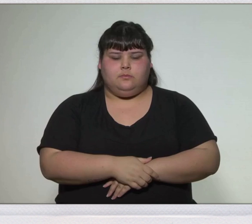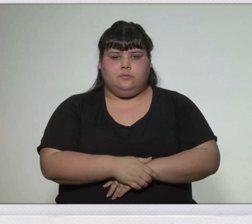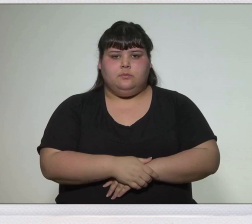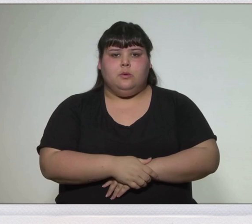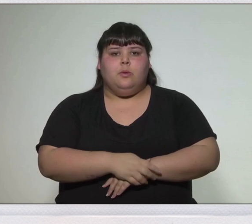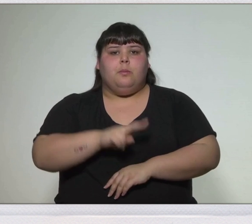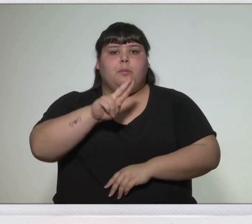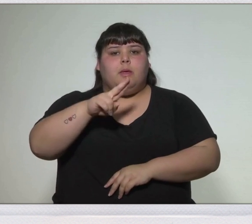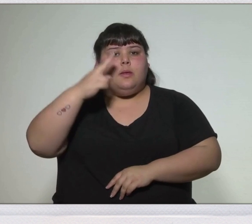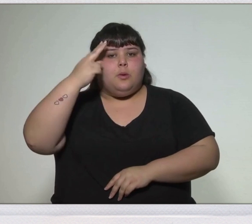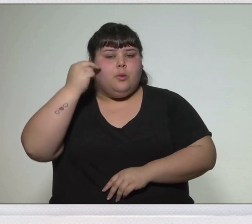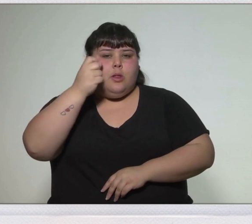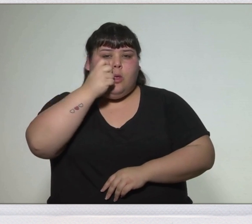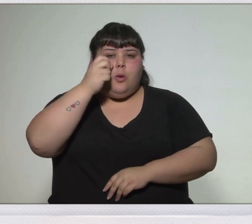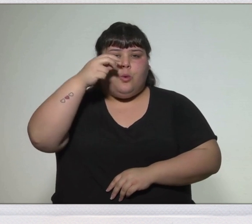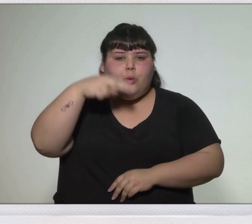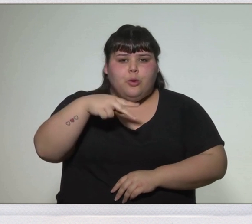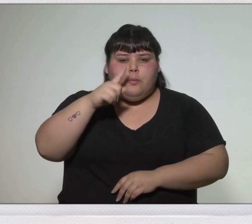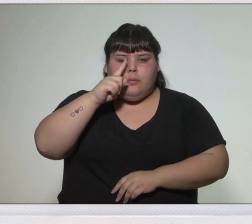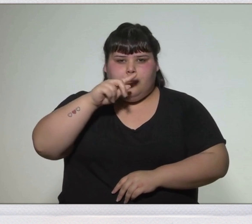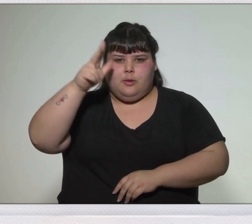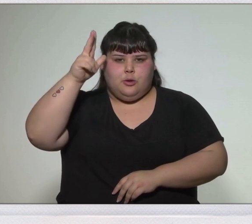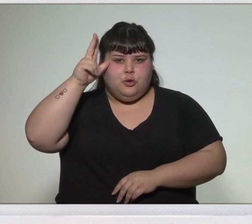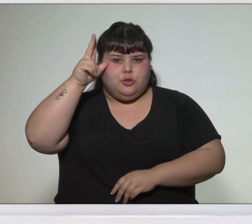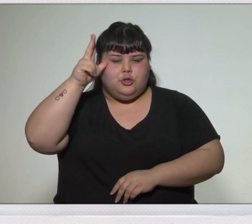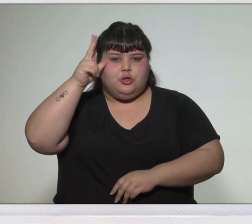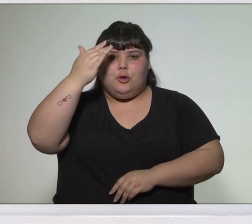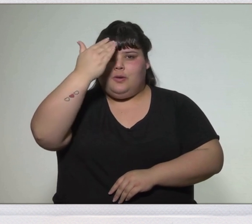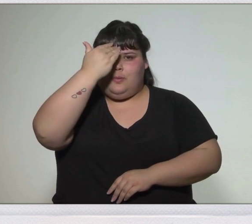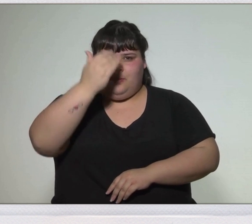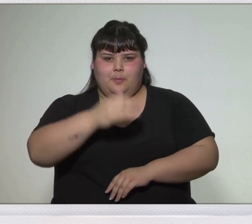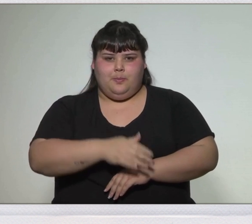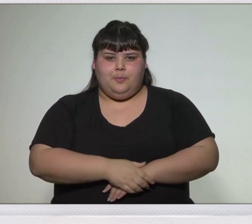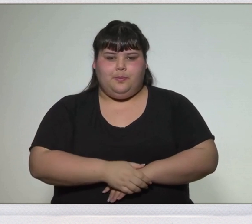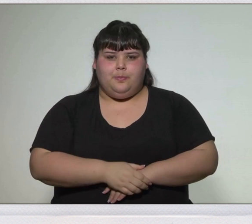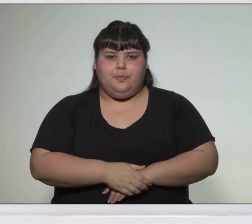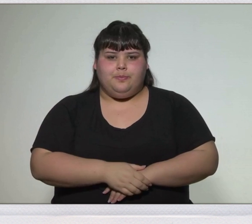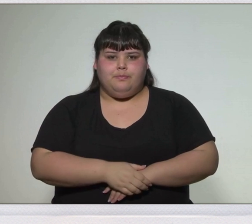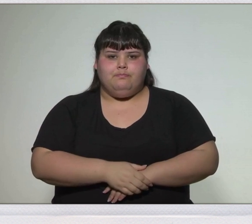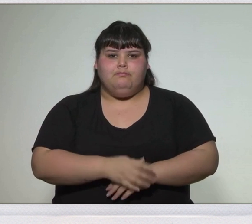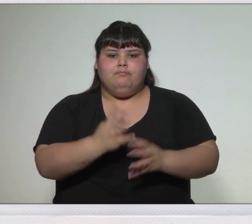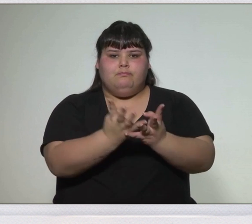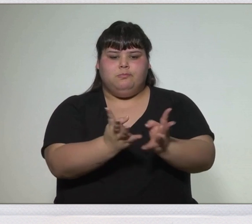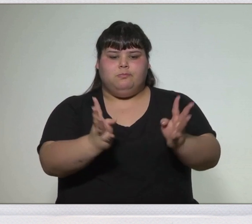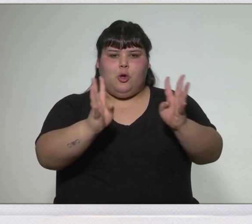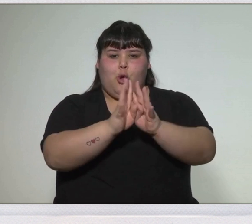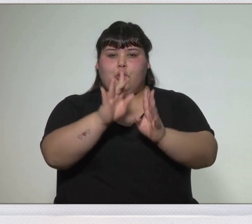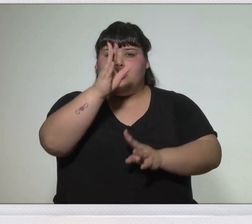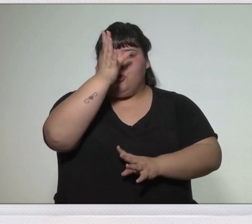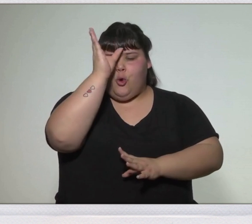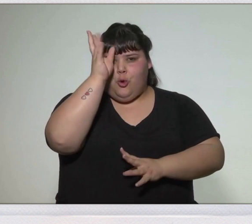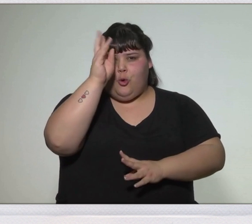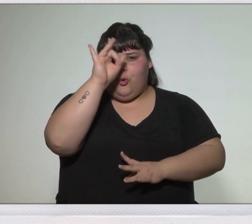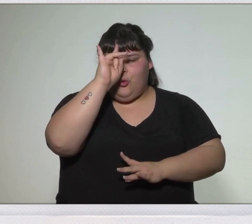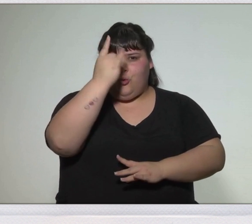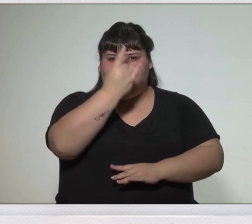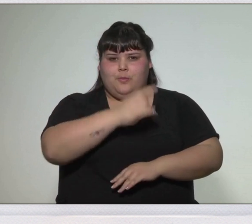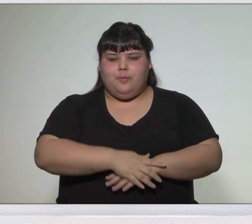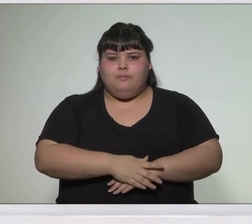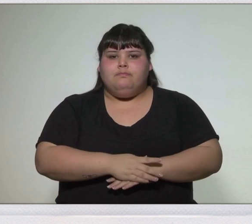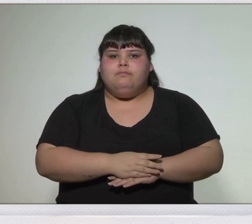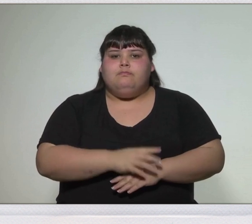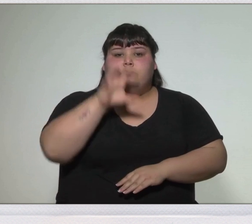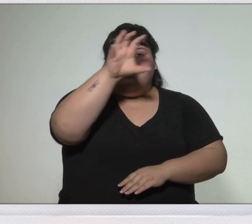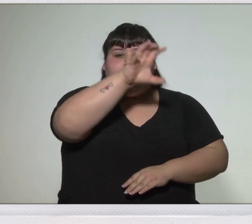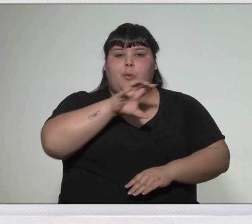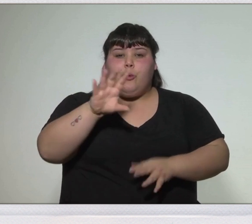29 de junio de 1815. Congreso del Oriente. Con representantes